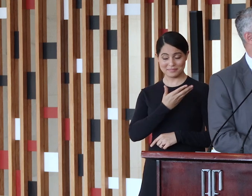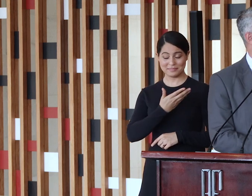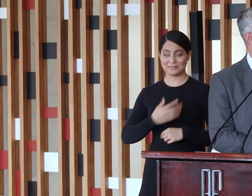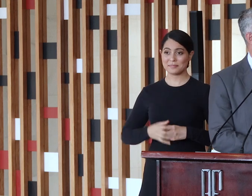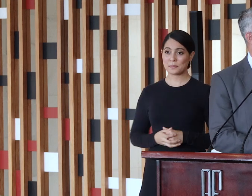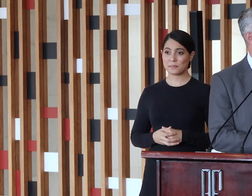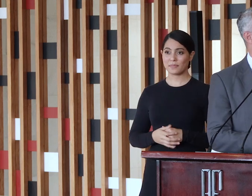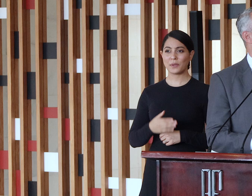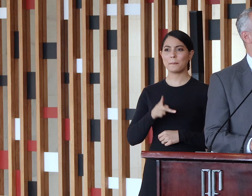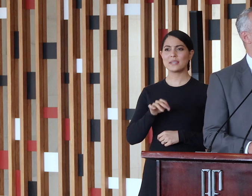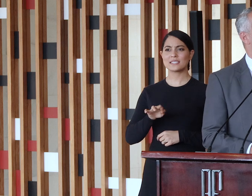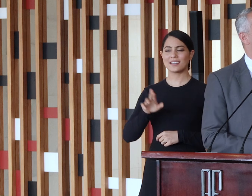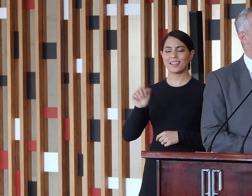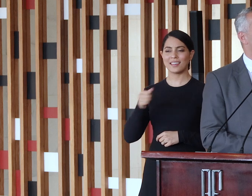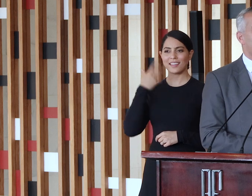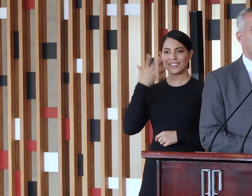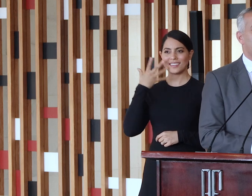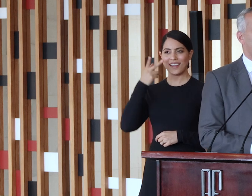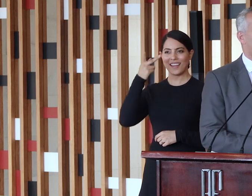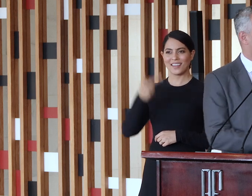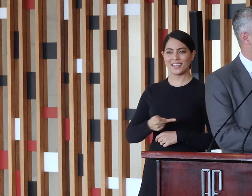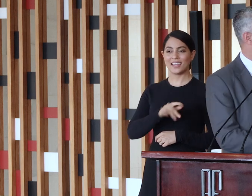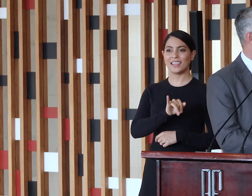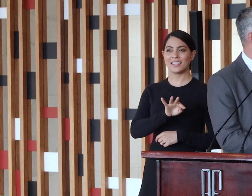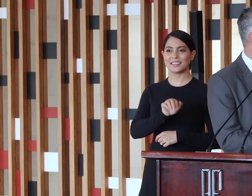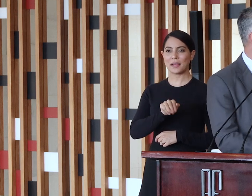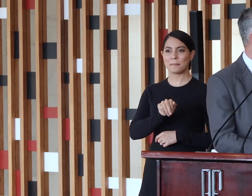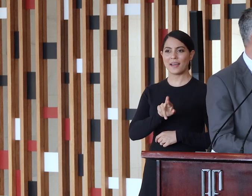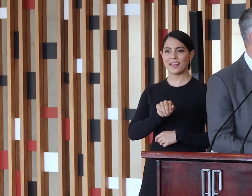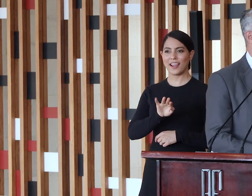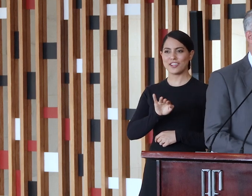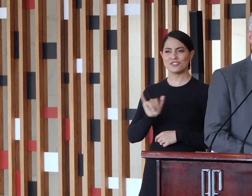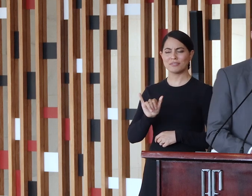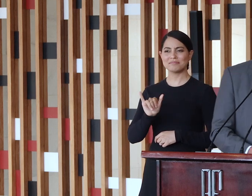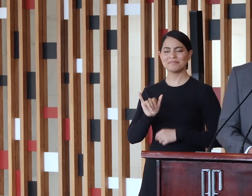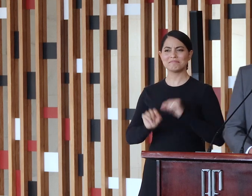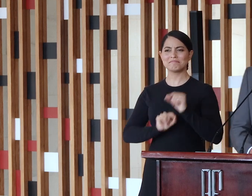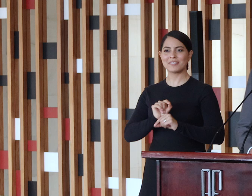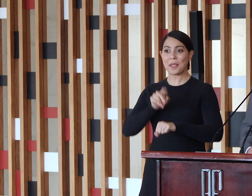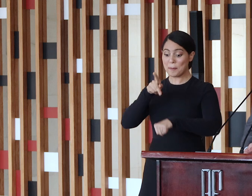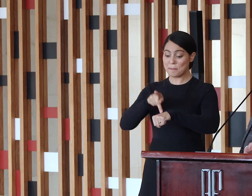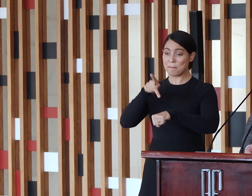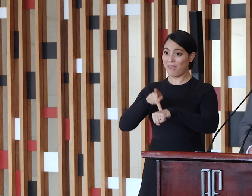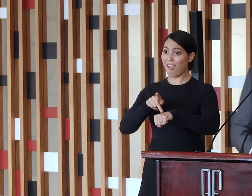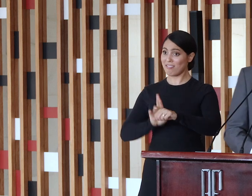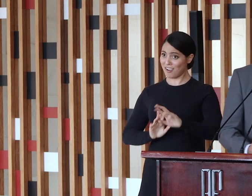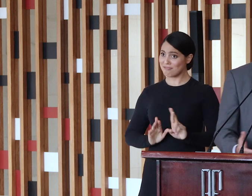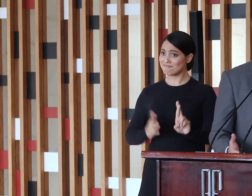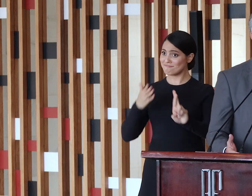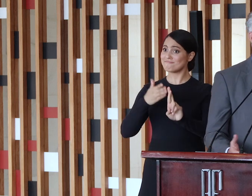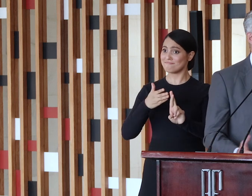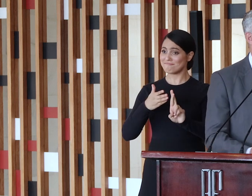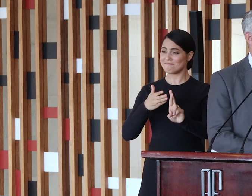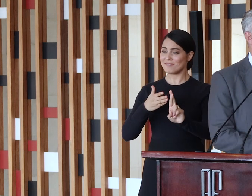Pestana, a curiosidade, Itamaraty, que tem a referência na rocha e na pedra, tem as mesmas iniciais do nosso